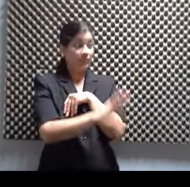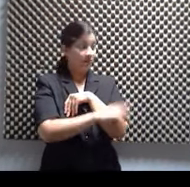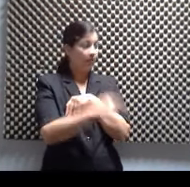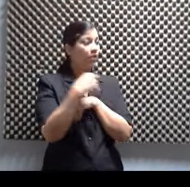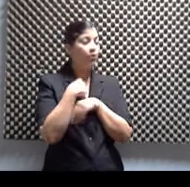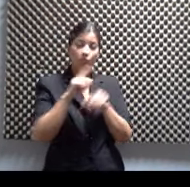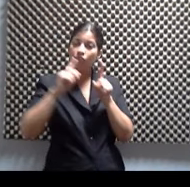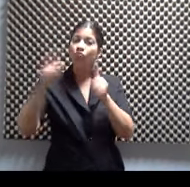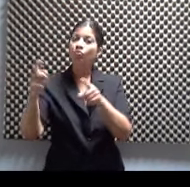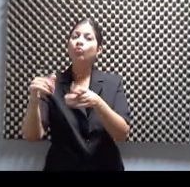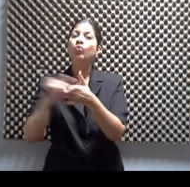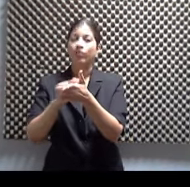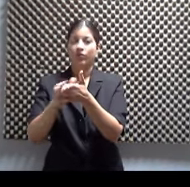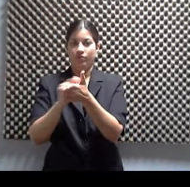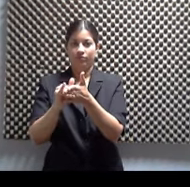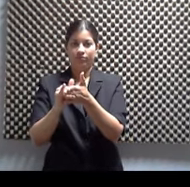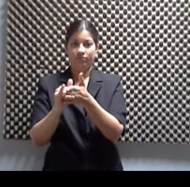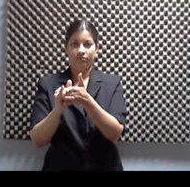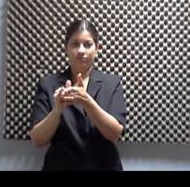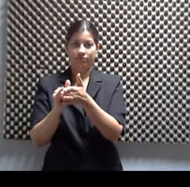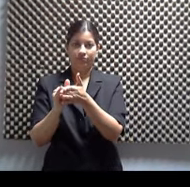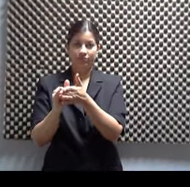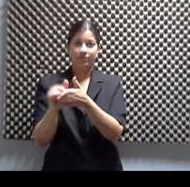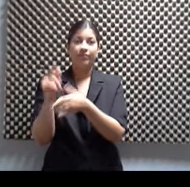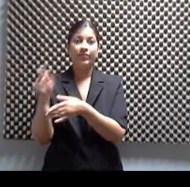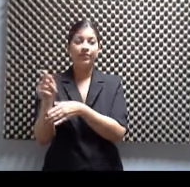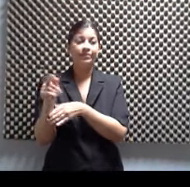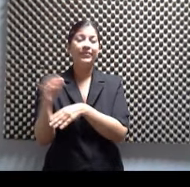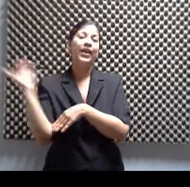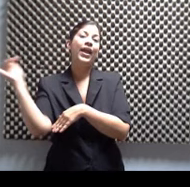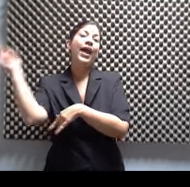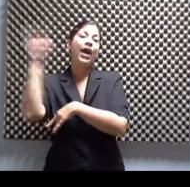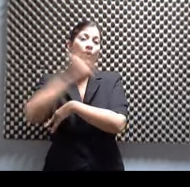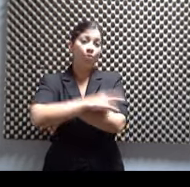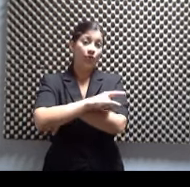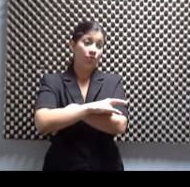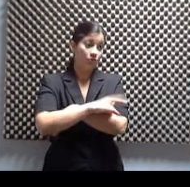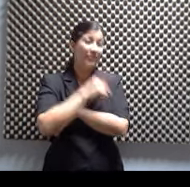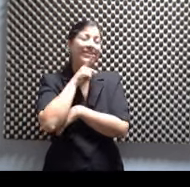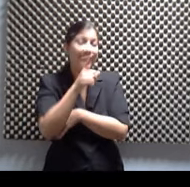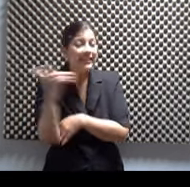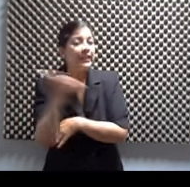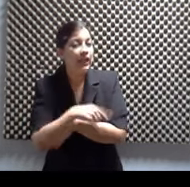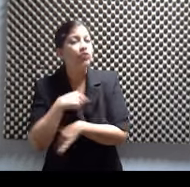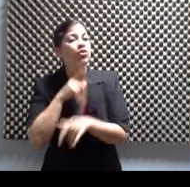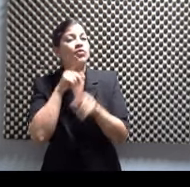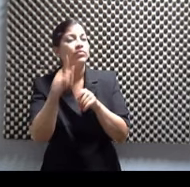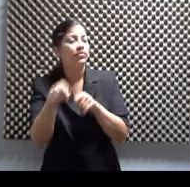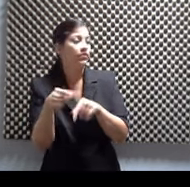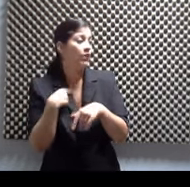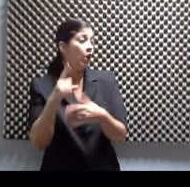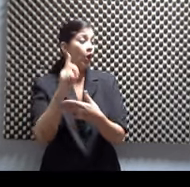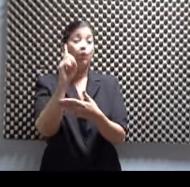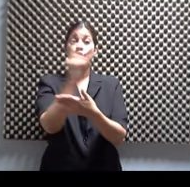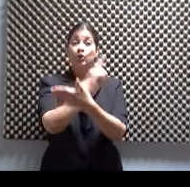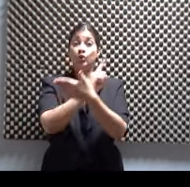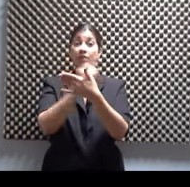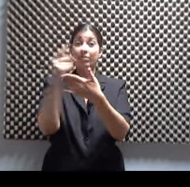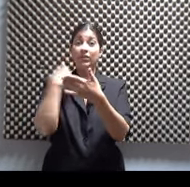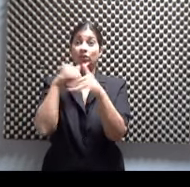York, en el aeropuerto La Guardia. Ah, guau. Ese día. Guau. Y yo estuve dos semanas parado en Nueva York, y el cambio que